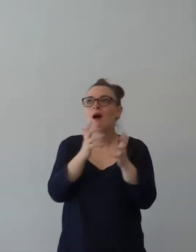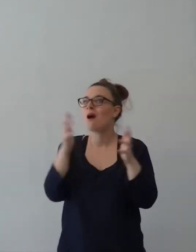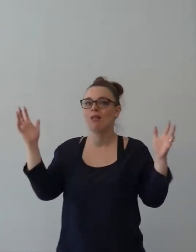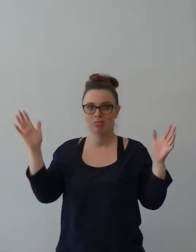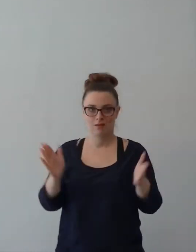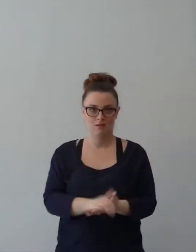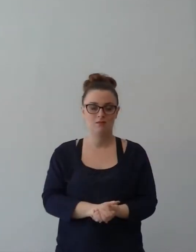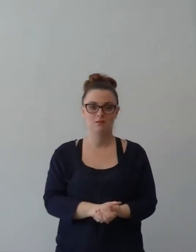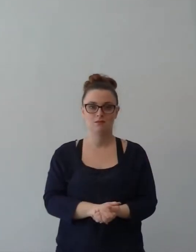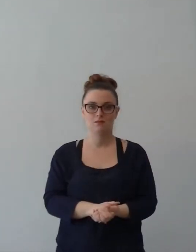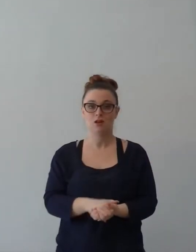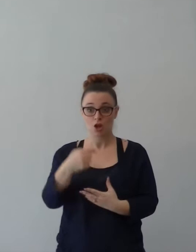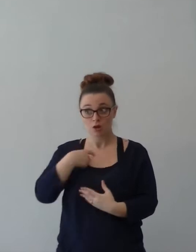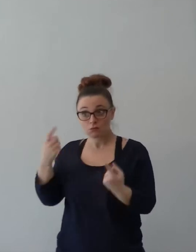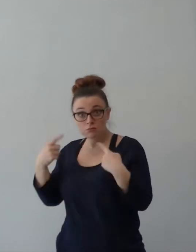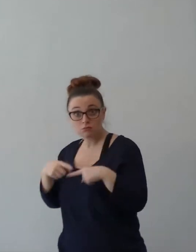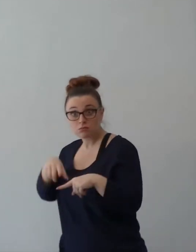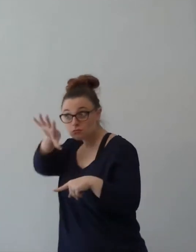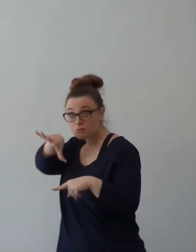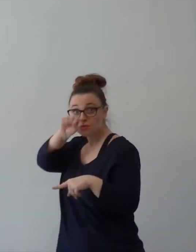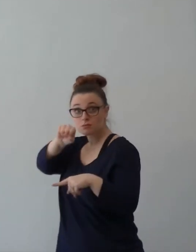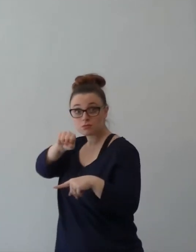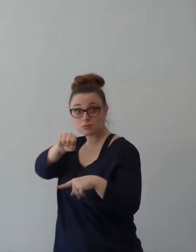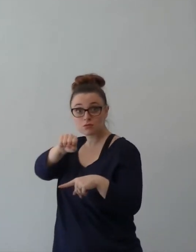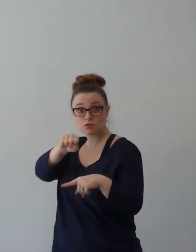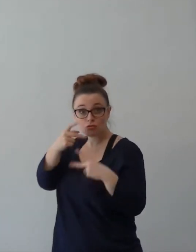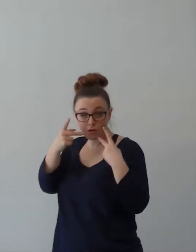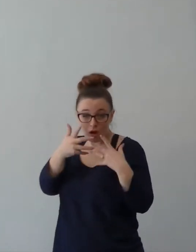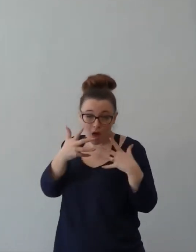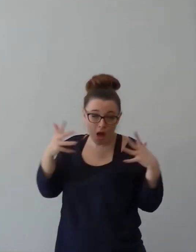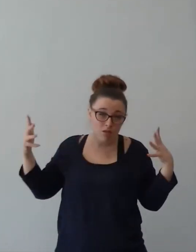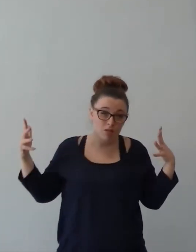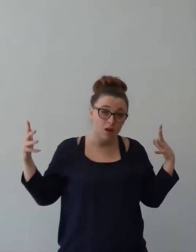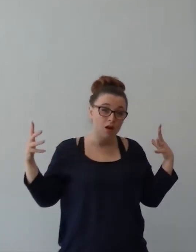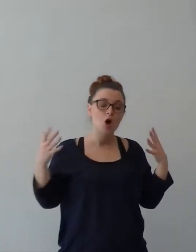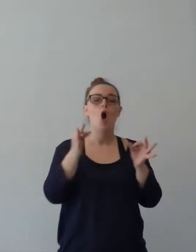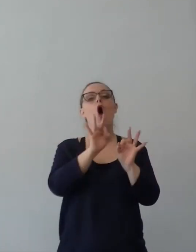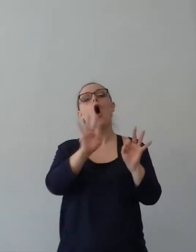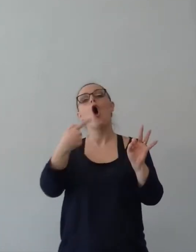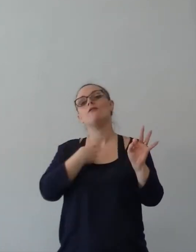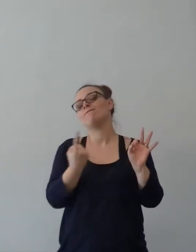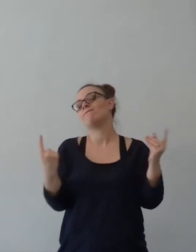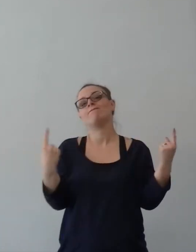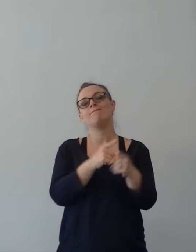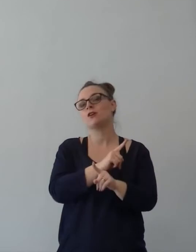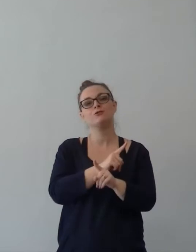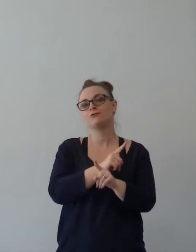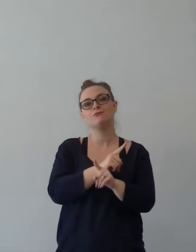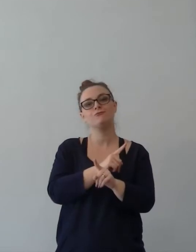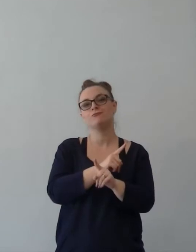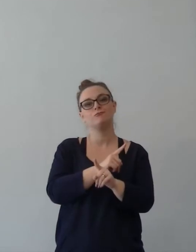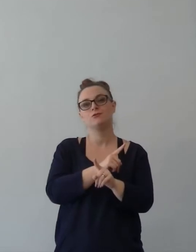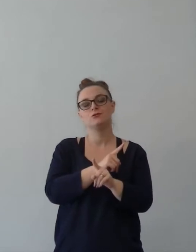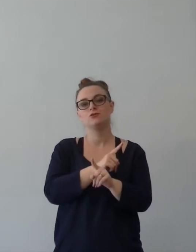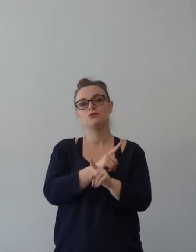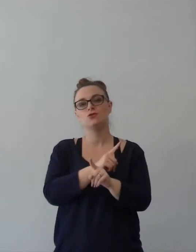È questa la realtà della mia vita? È questa la realtà di quello che provo? Oppure devo aspettare un gol della